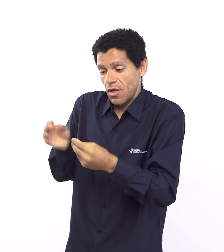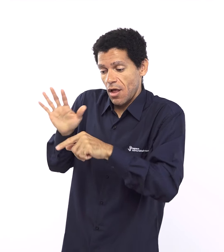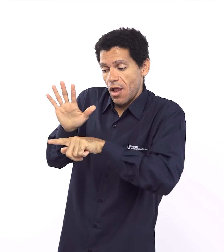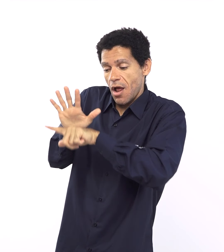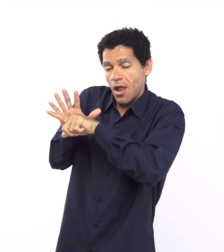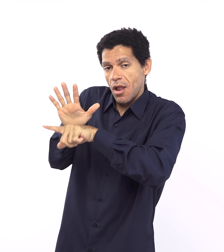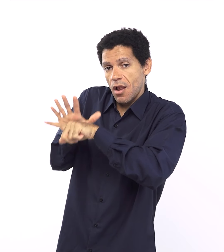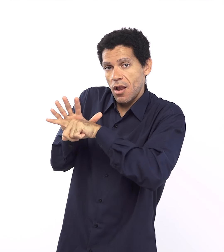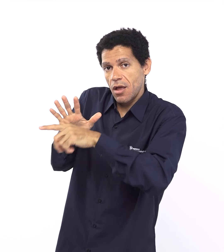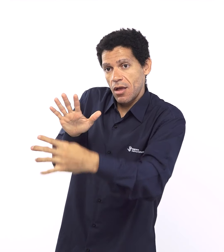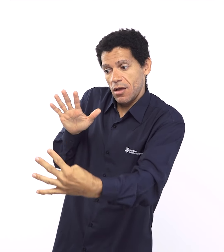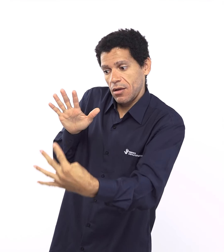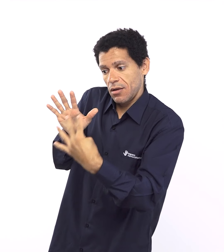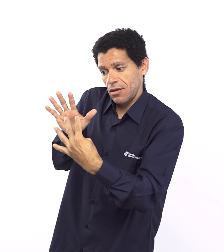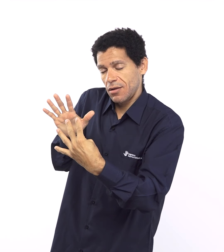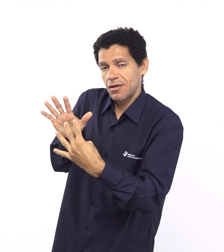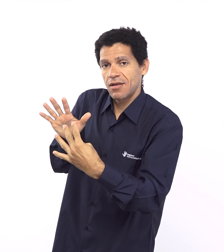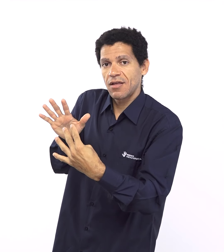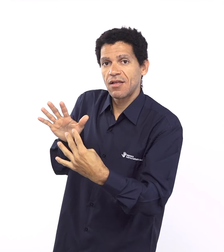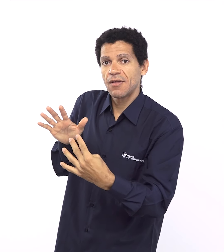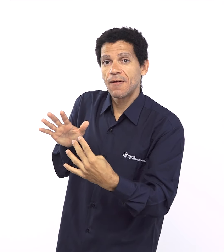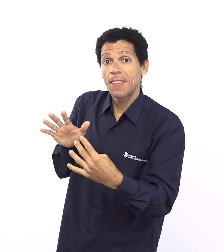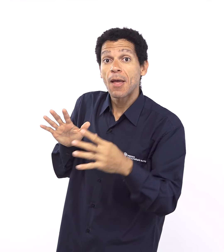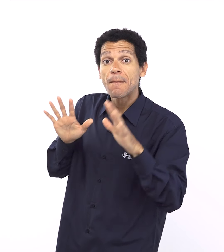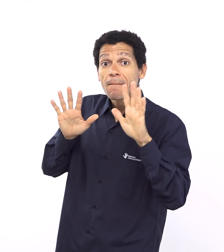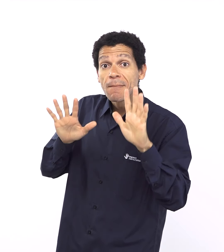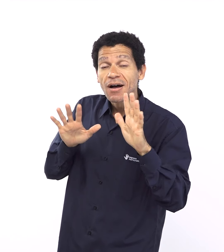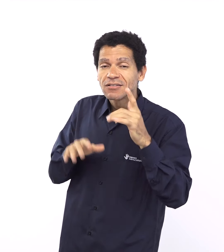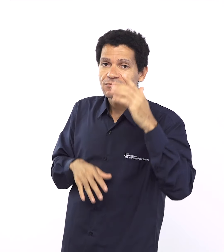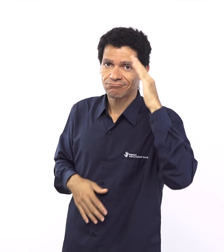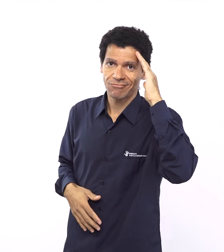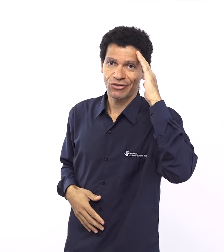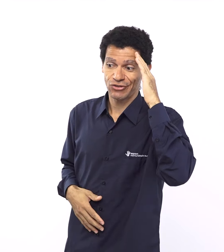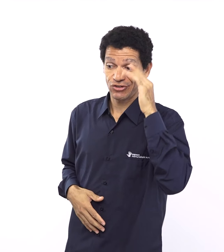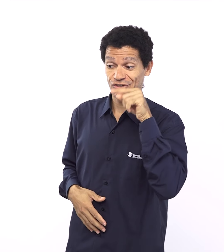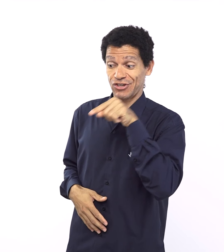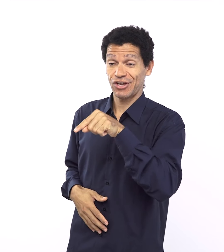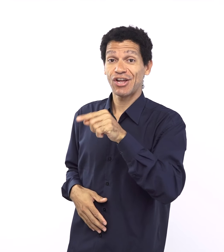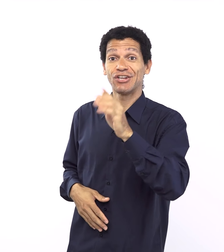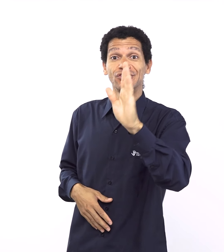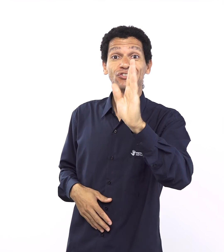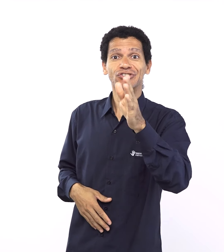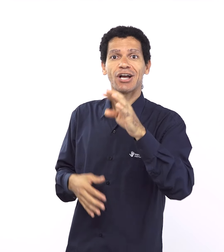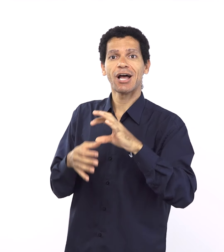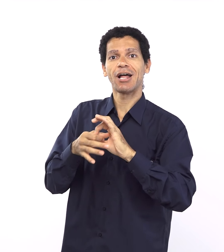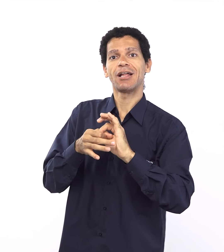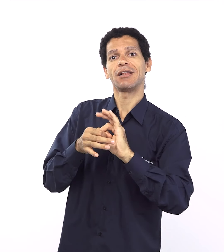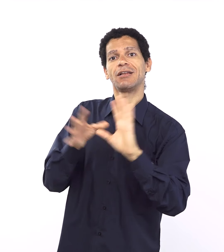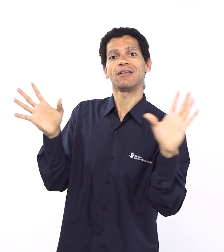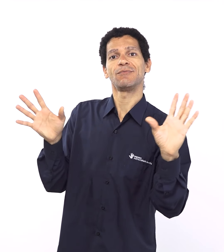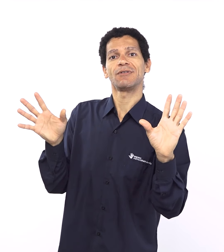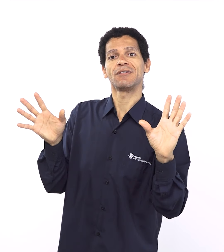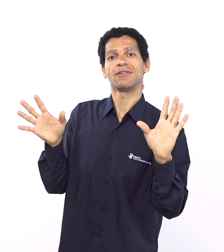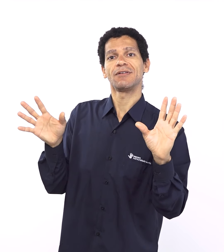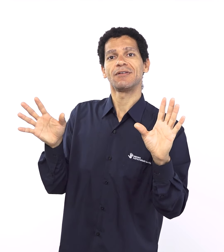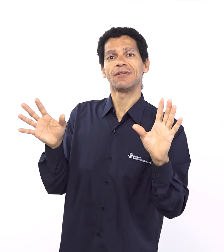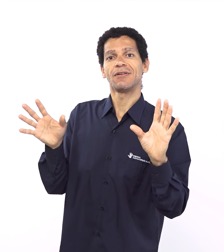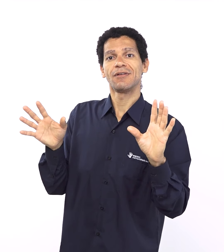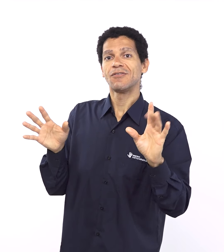liberdade é que é uma condição para a obediência só podem obedecer aqueles que são livres é por isso que Deus primeiro liberta o